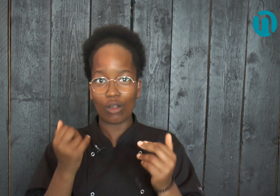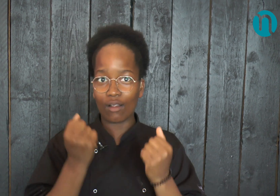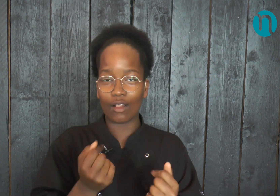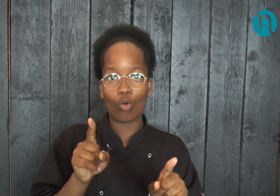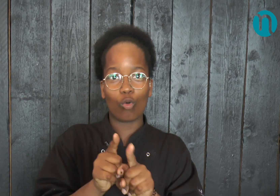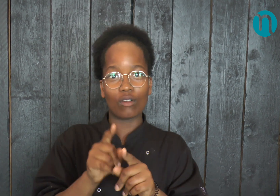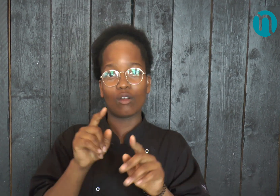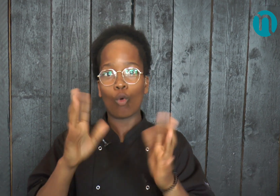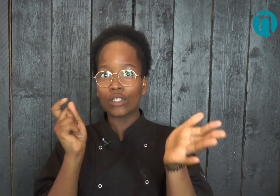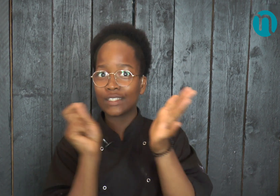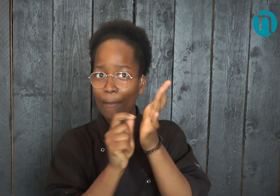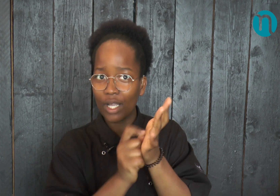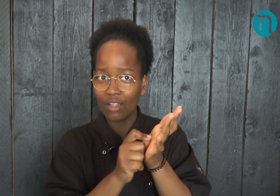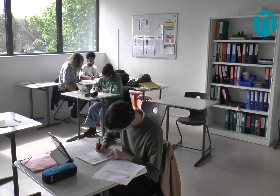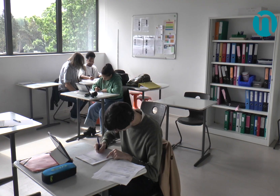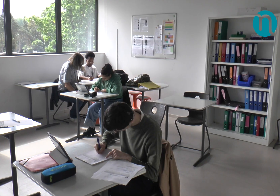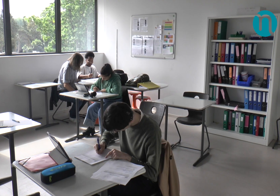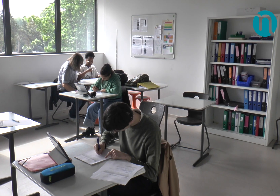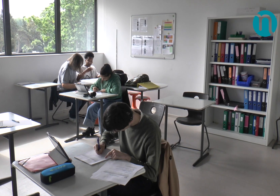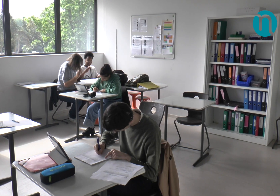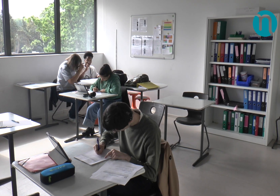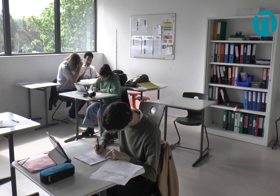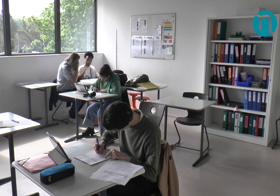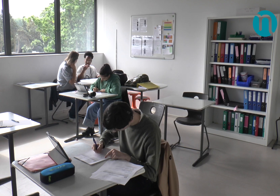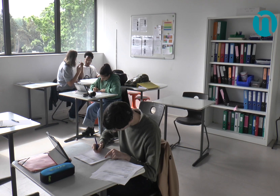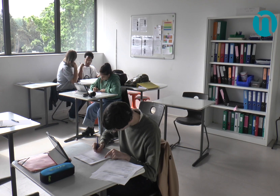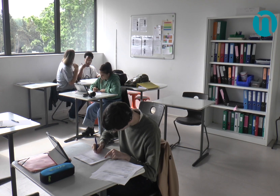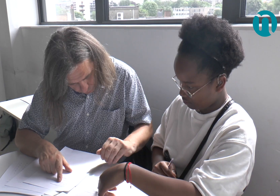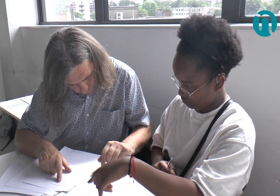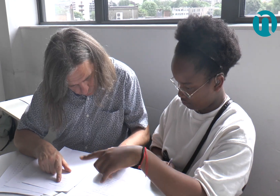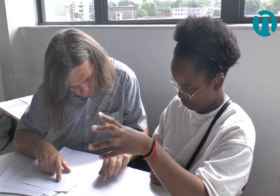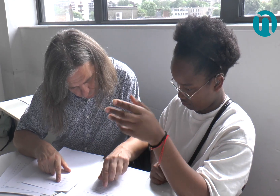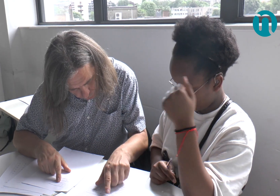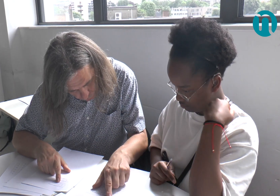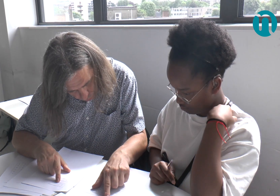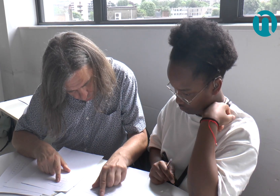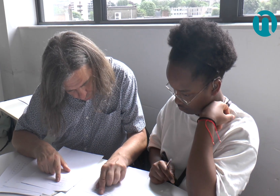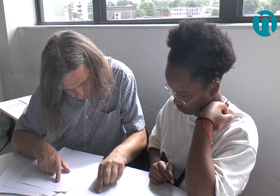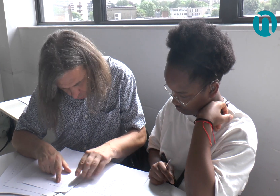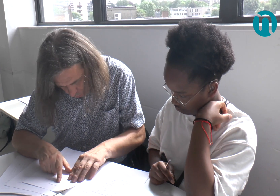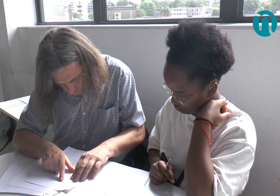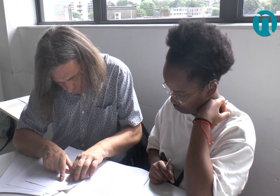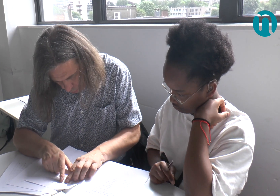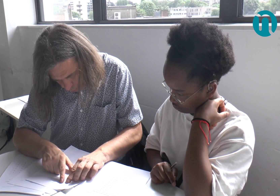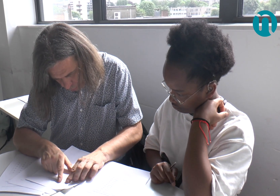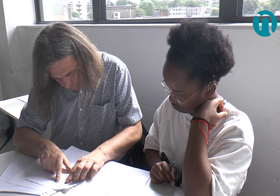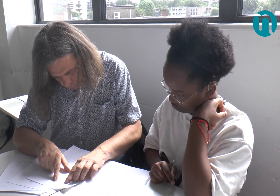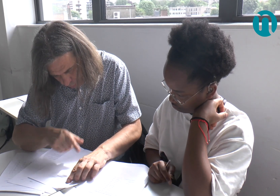we zelfstandig kunnen zijn, hoe we huis, huur moeten betalen en al die dingen. Wim is mijn trajectbegeleider en